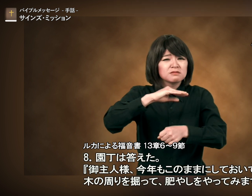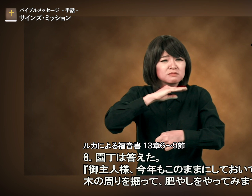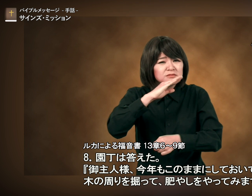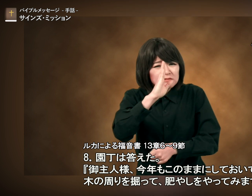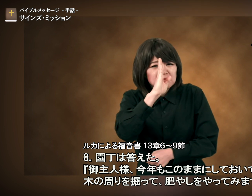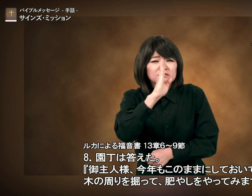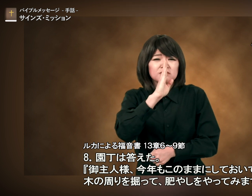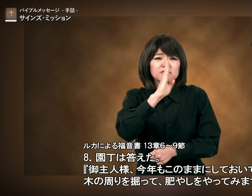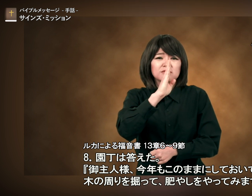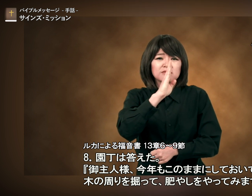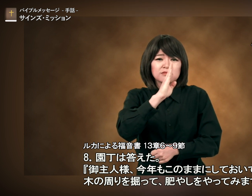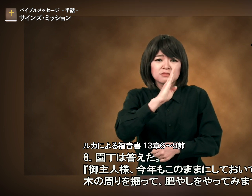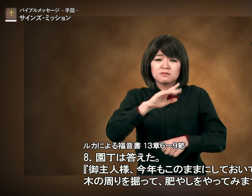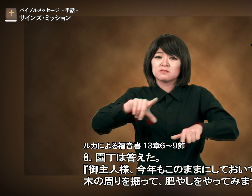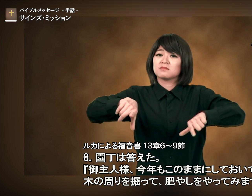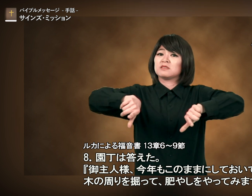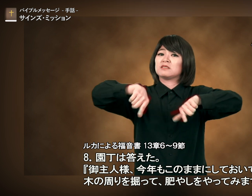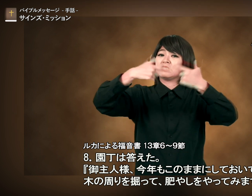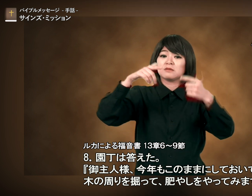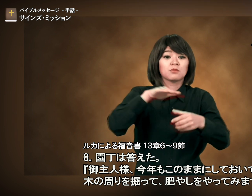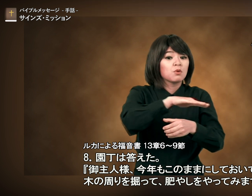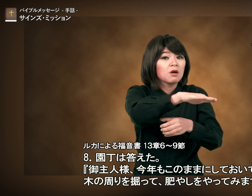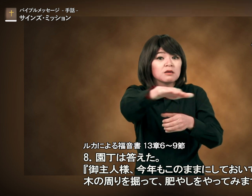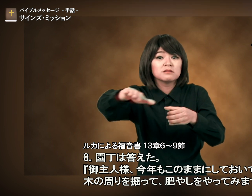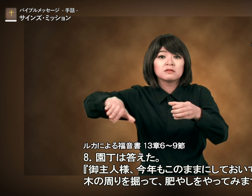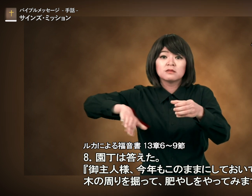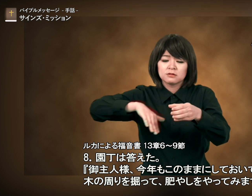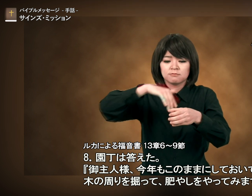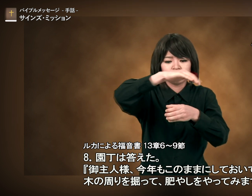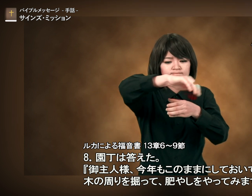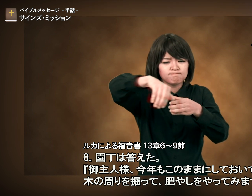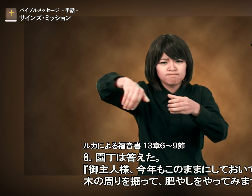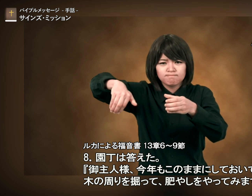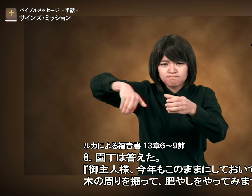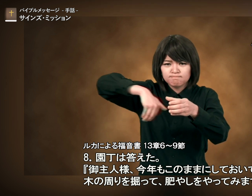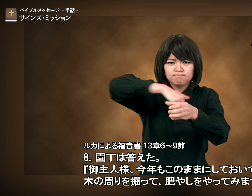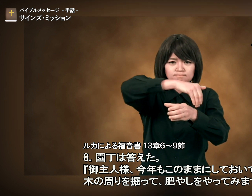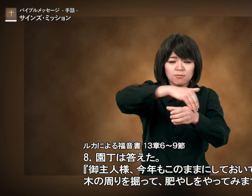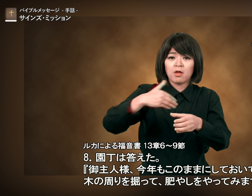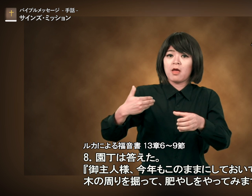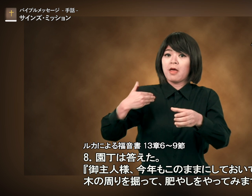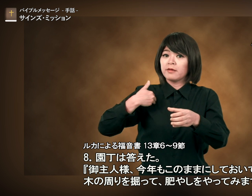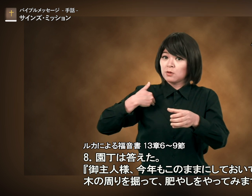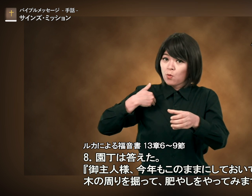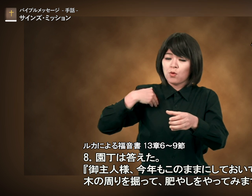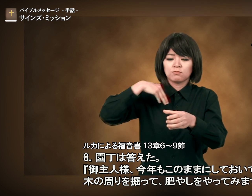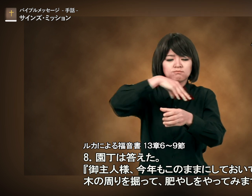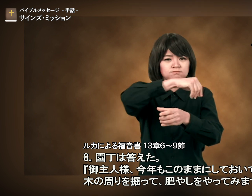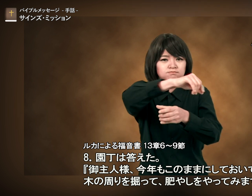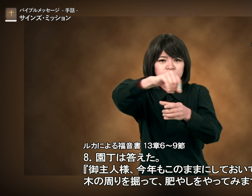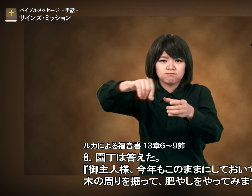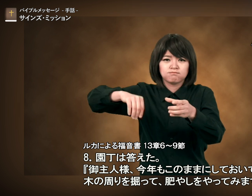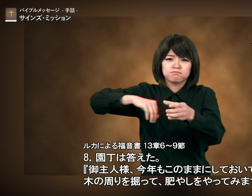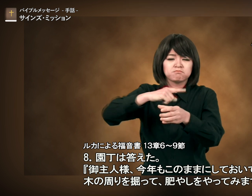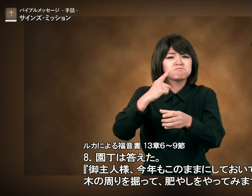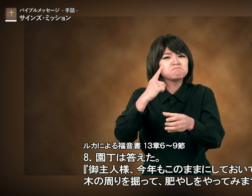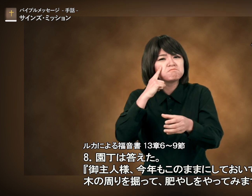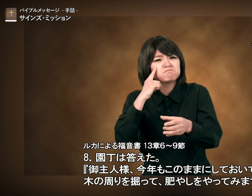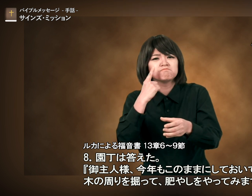ご主人様今年もこのままにしておいてください木の周りを掘って肥やしをやってみます